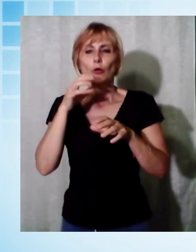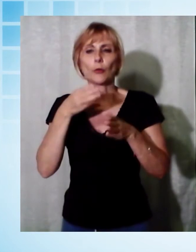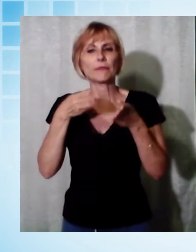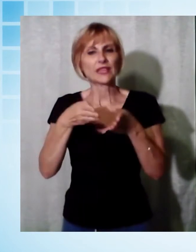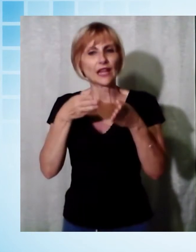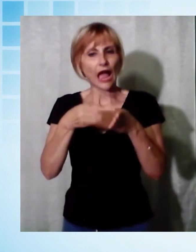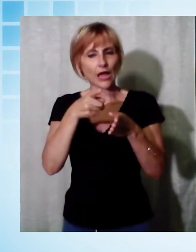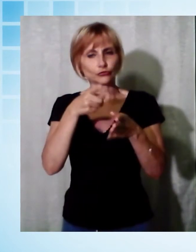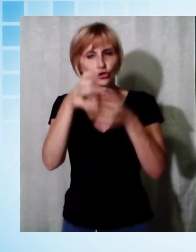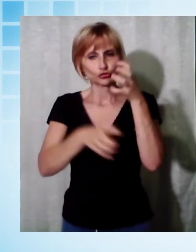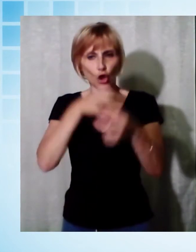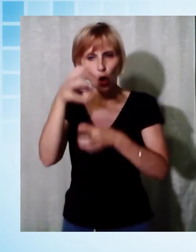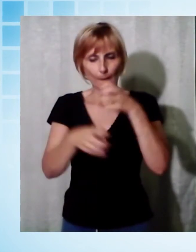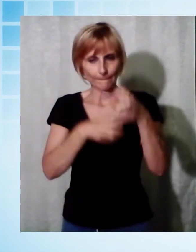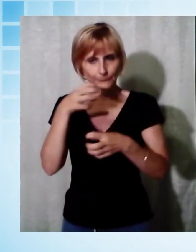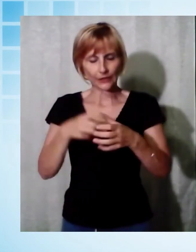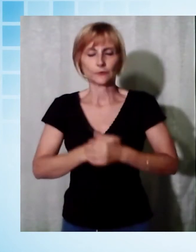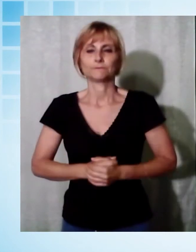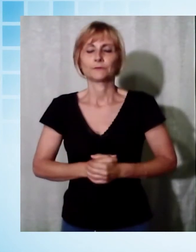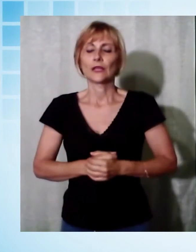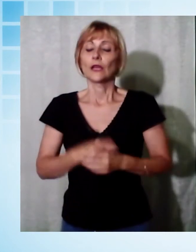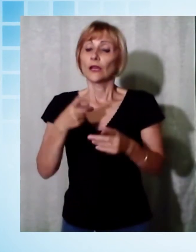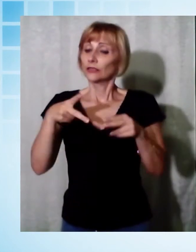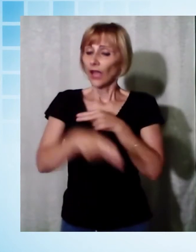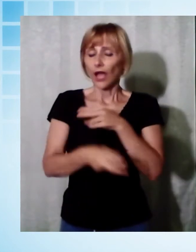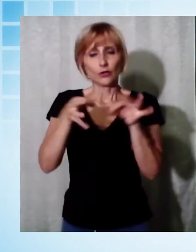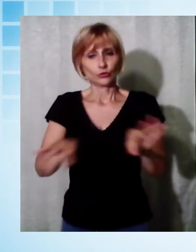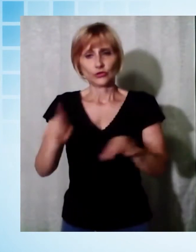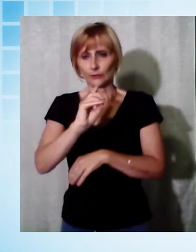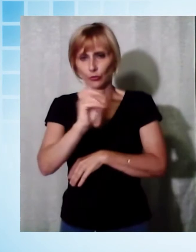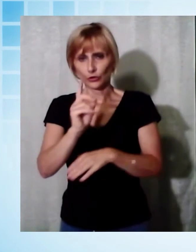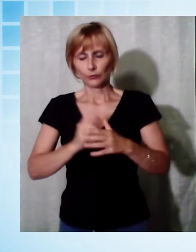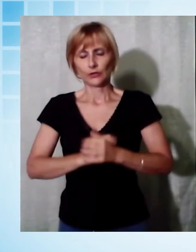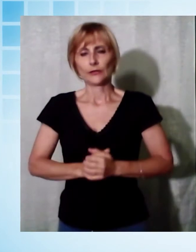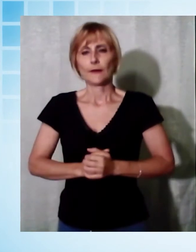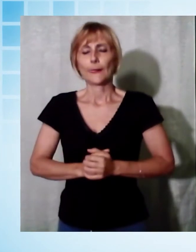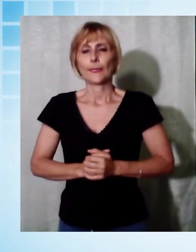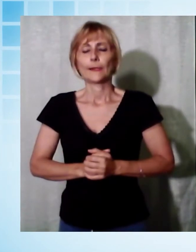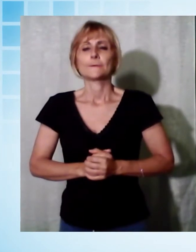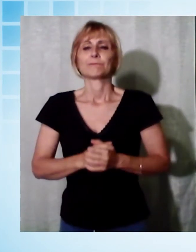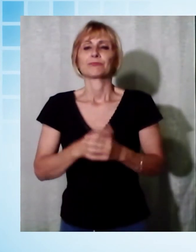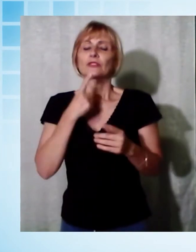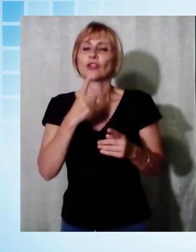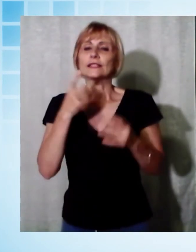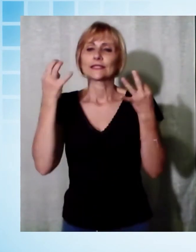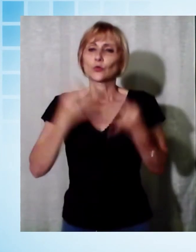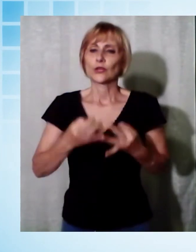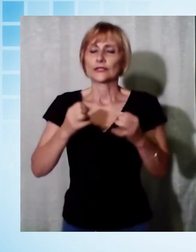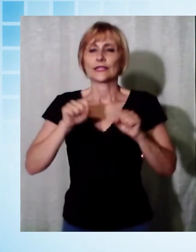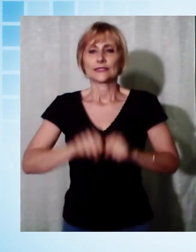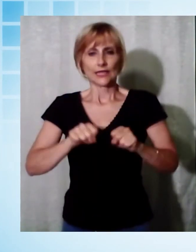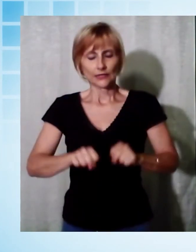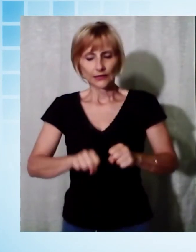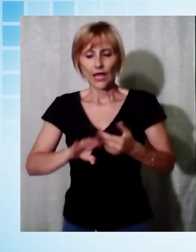disponibile al taglio. Un toglio che ribalterebbe quello dati criteri di sicurezza sanitaria, che con il distanziamento sociale